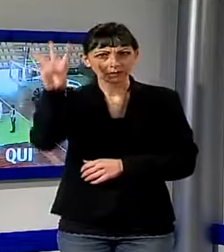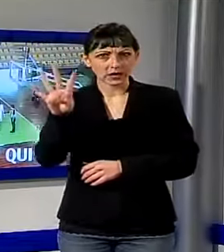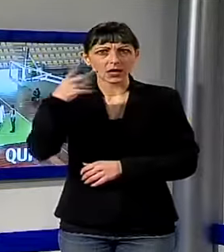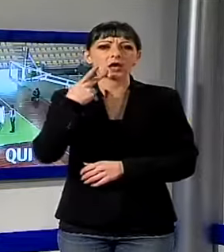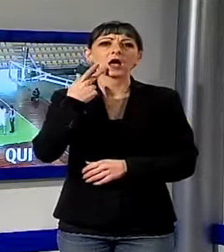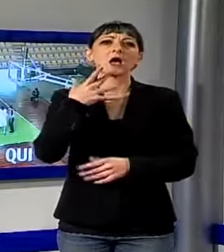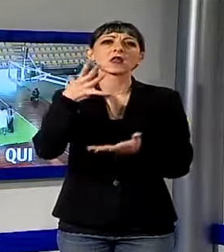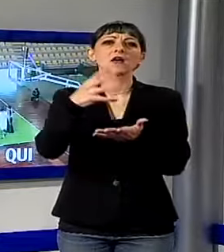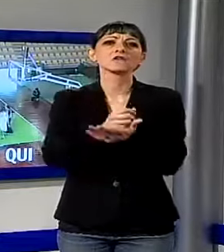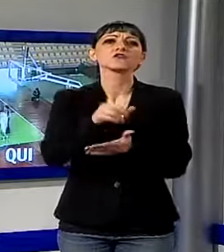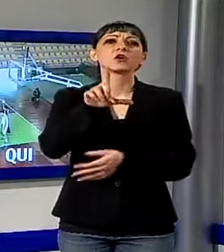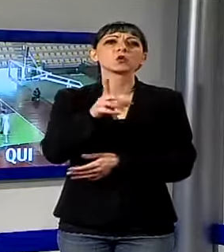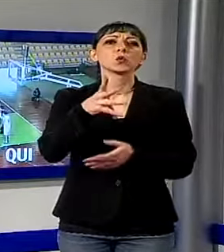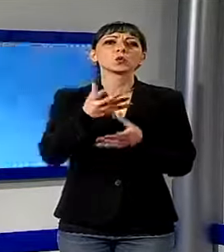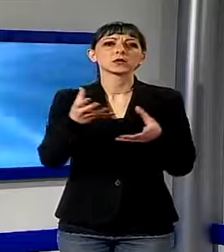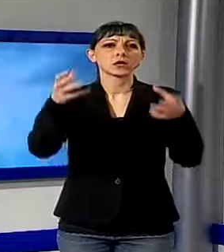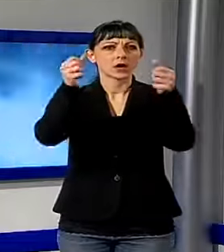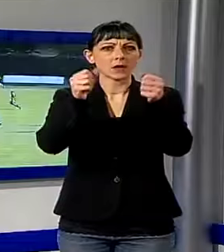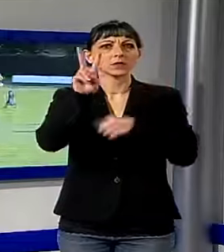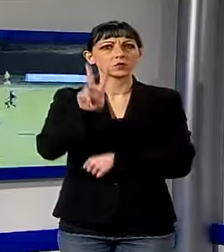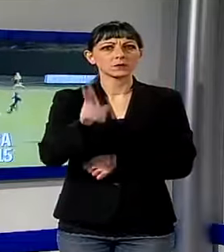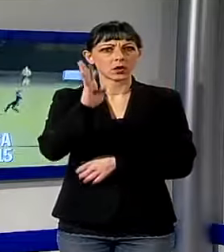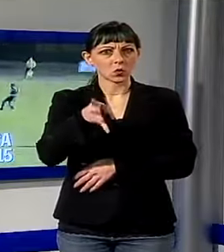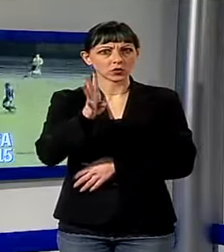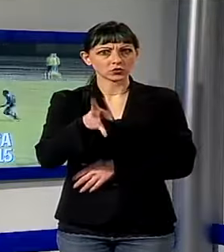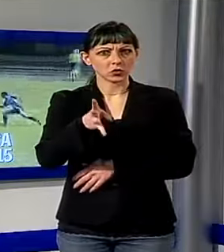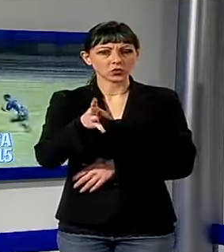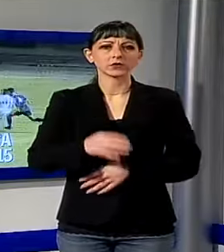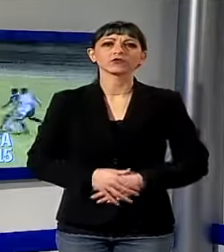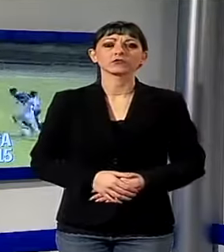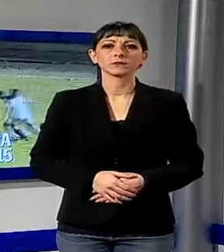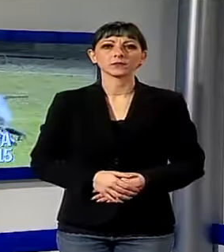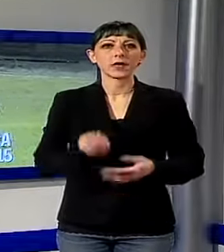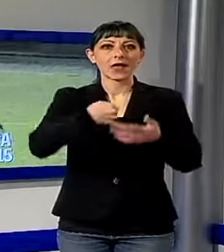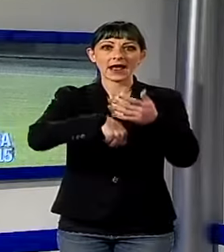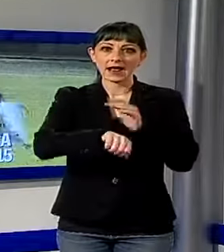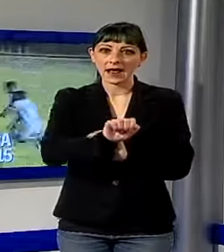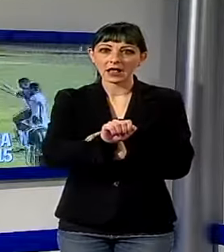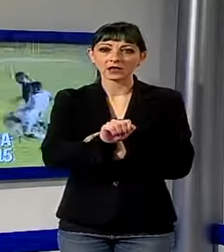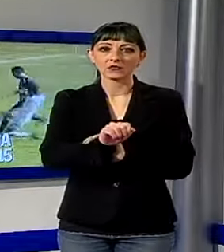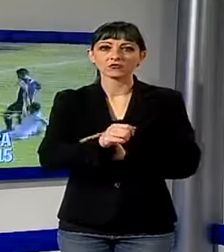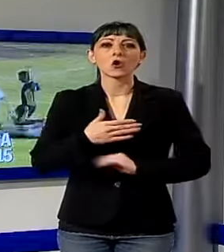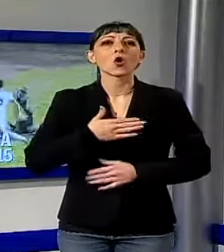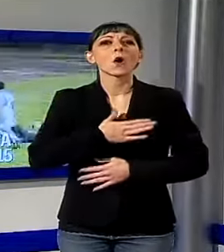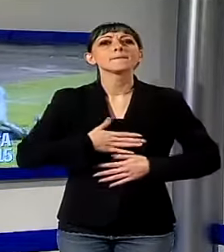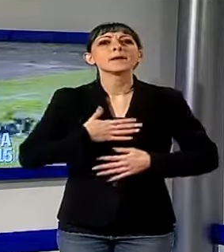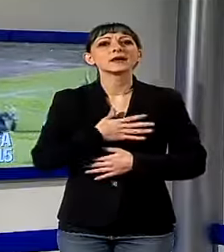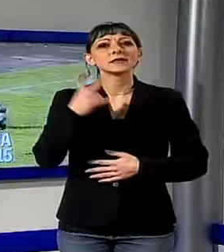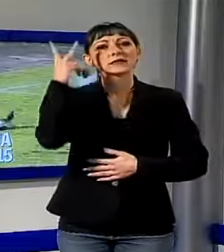per il torneo intitolato a Luca del Carlo. Il calcio, il bagni di Luca, confida nel 2015 la squadra